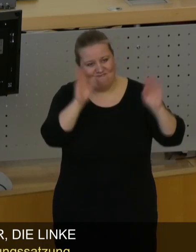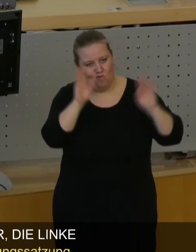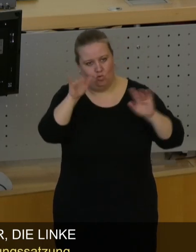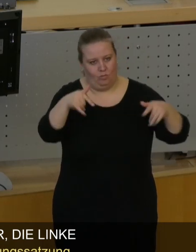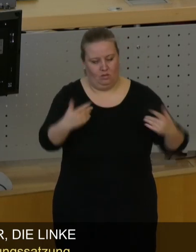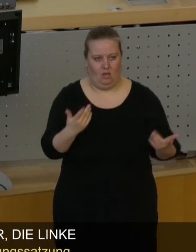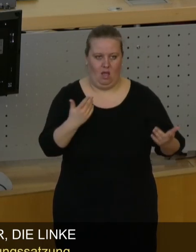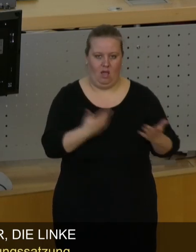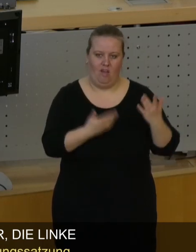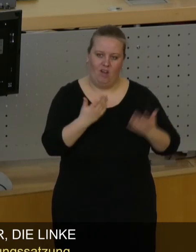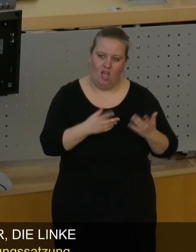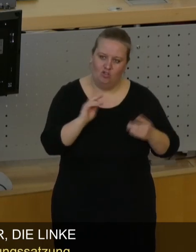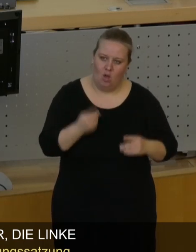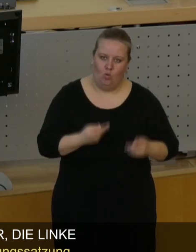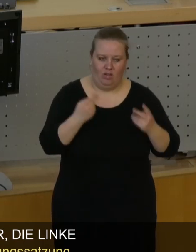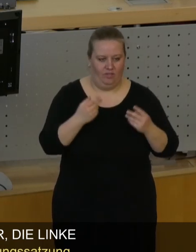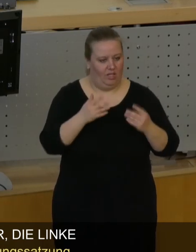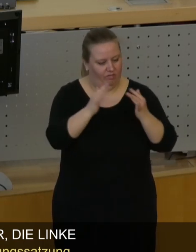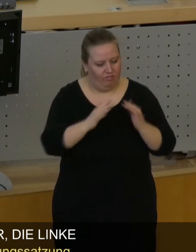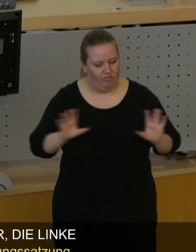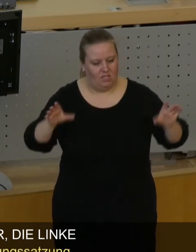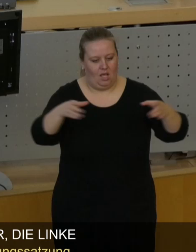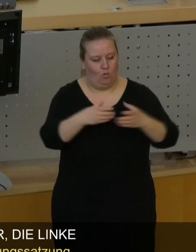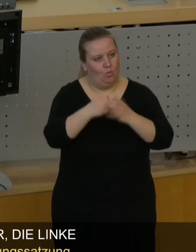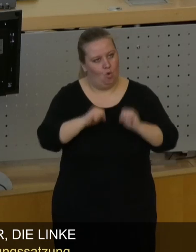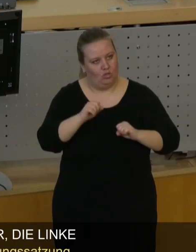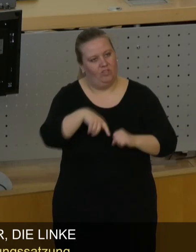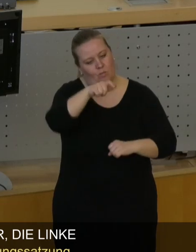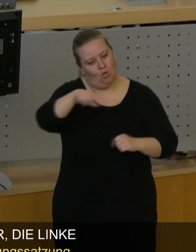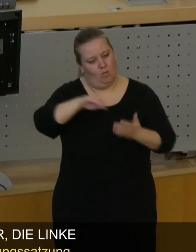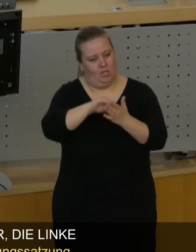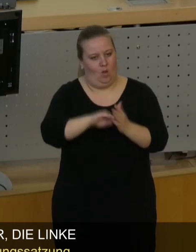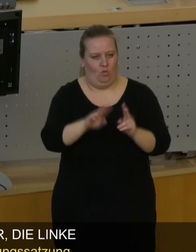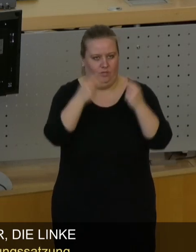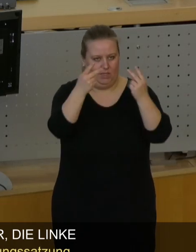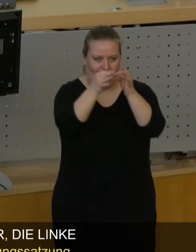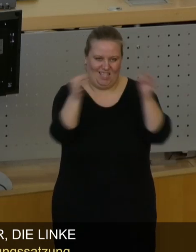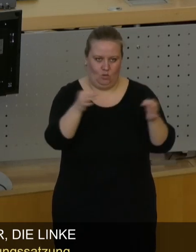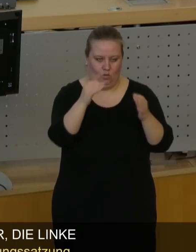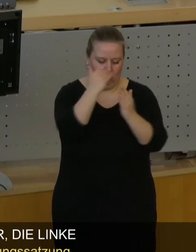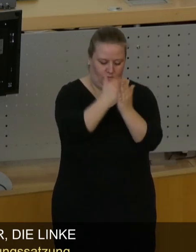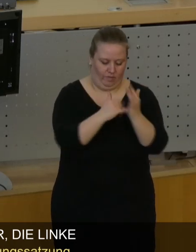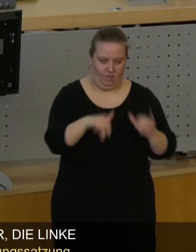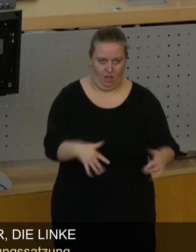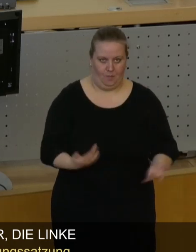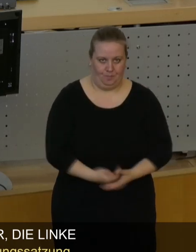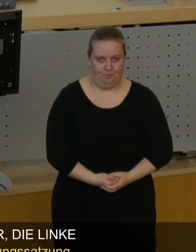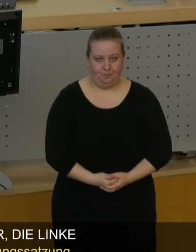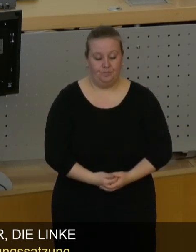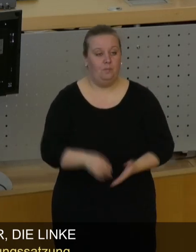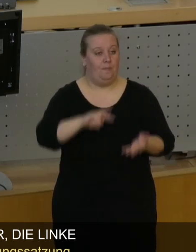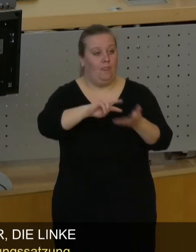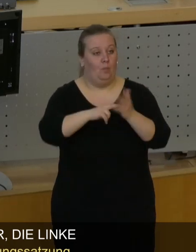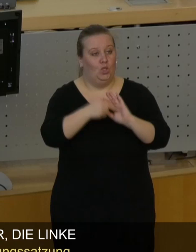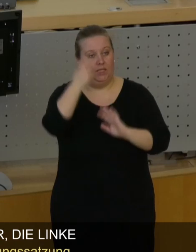vielleicht sogar einer solchen Versammlung, bietet die vorliegende Bürgerbeteiligungssatzung. In der Politikwissenschaft